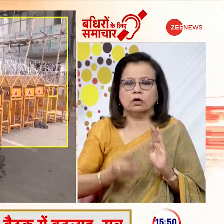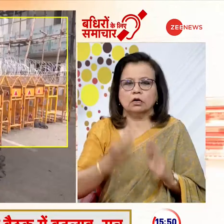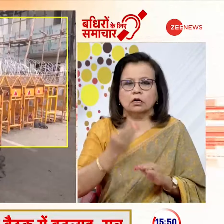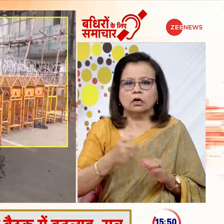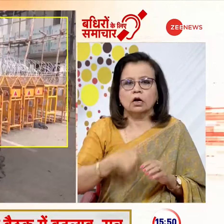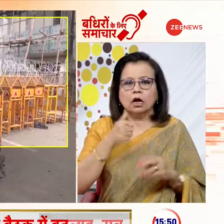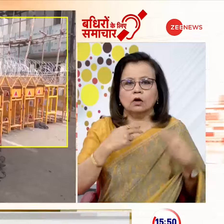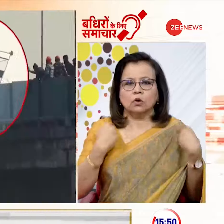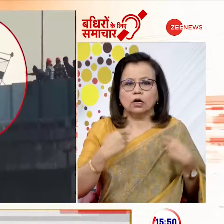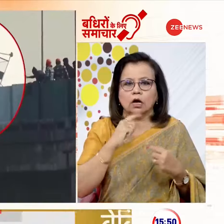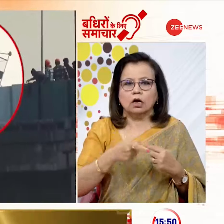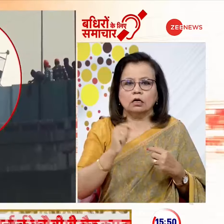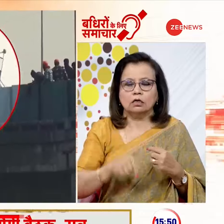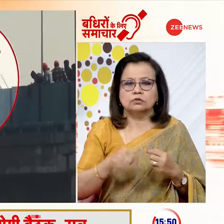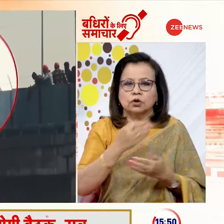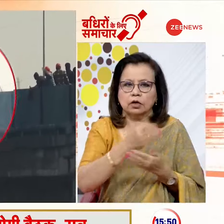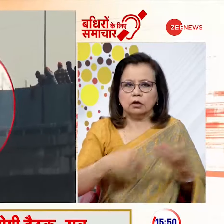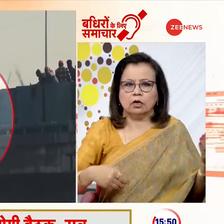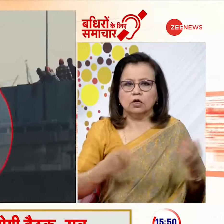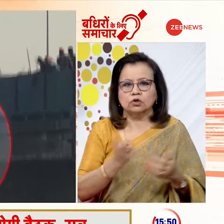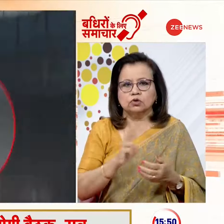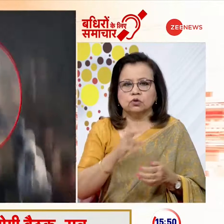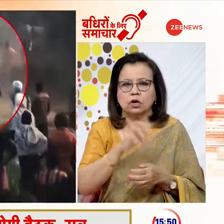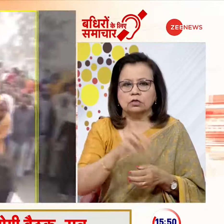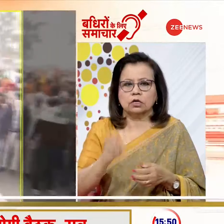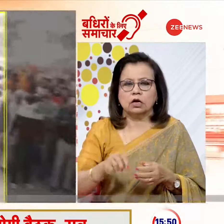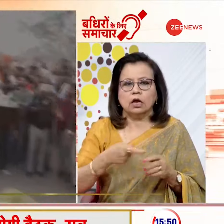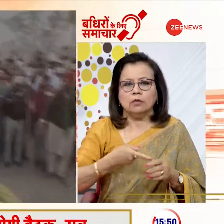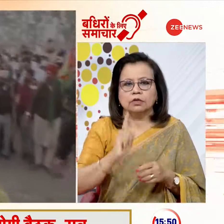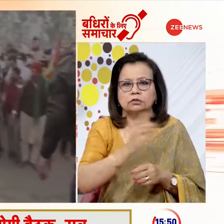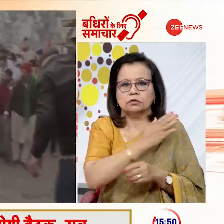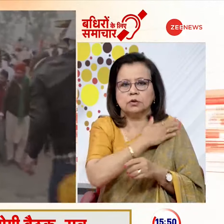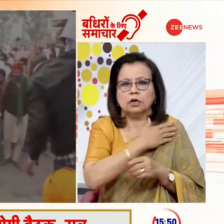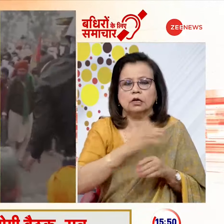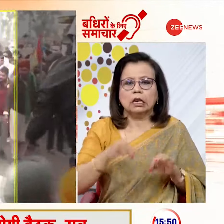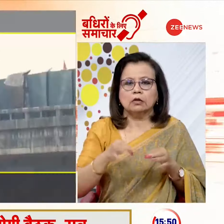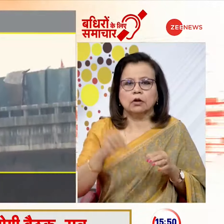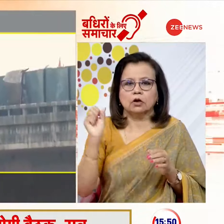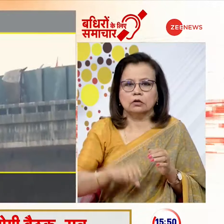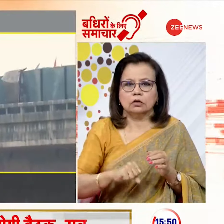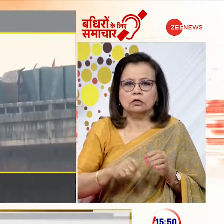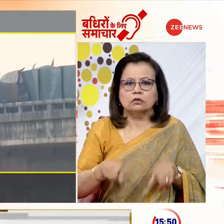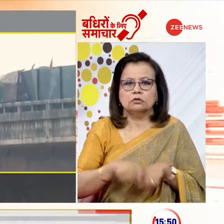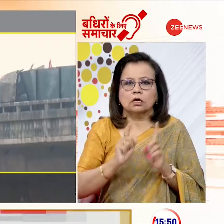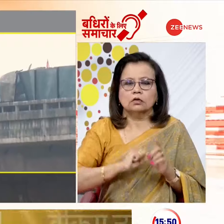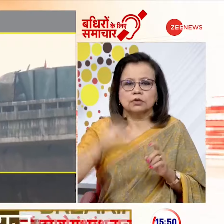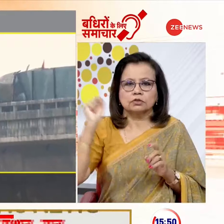हाई कोट ने कहा कि इस पूरे मामले में दोनों ही राज अपनी जिम्मेदारी निभाने से नाकाम रहे साथ ही प्रदर्शन